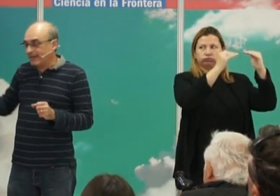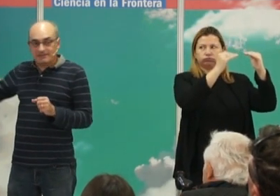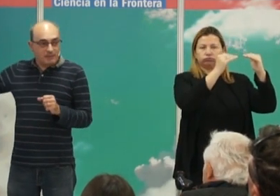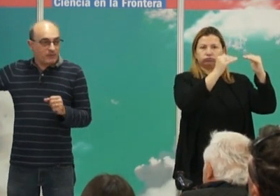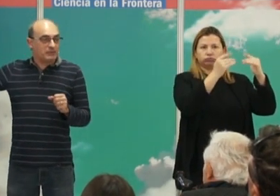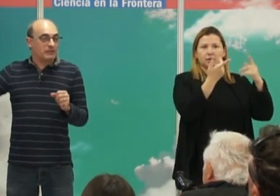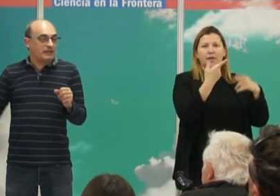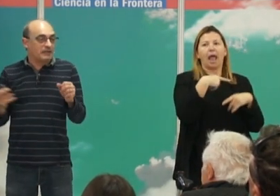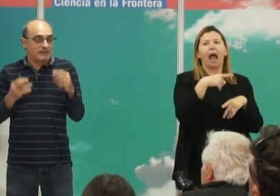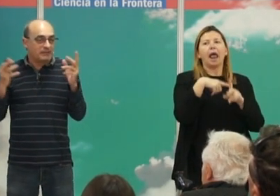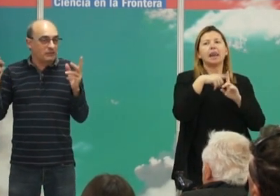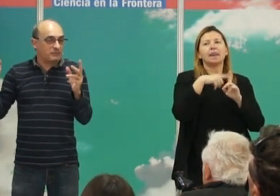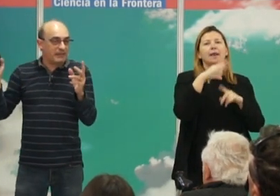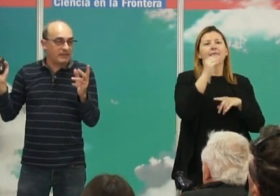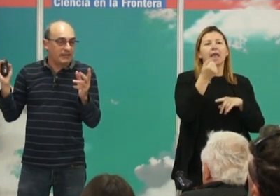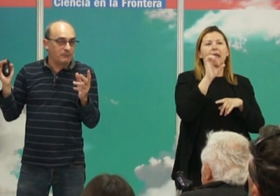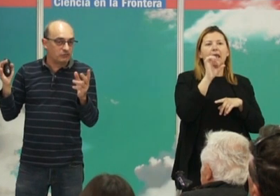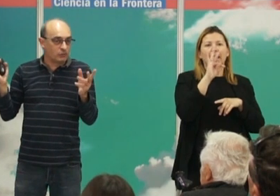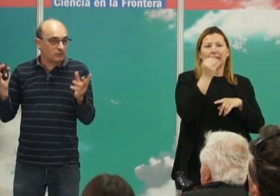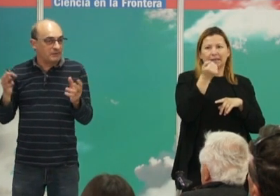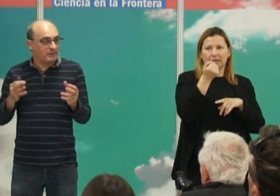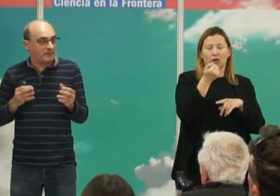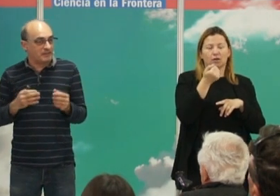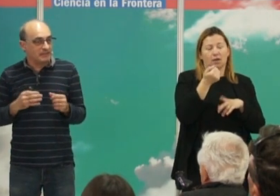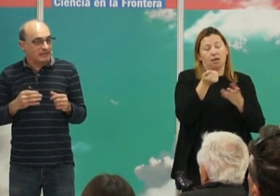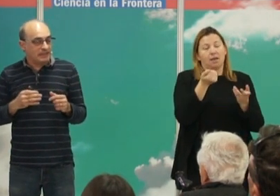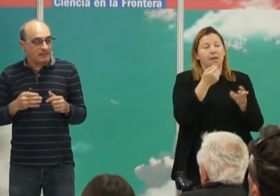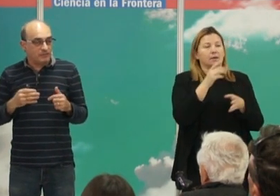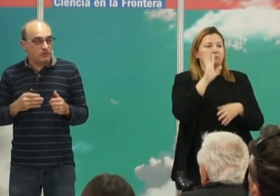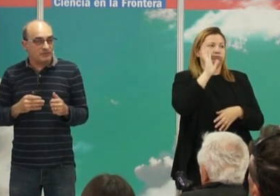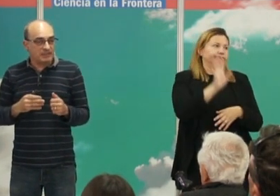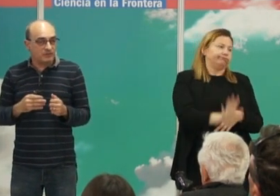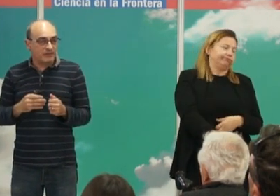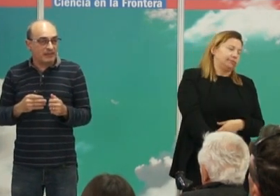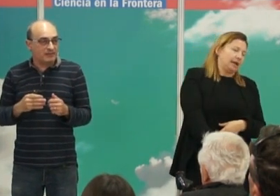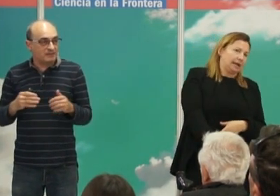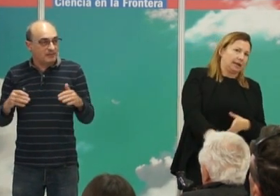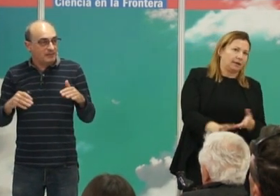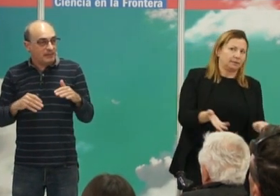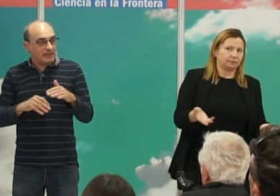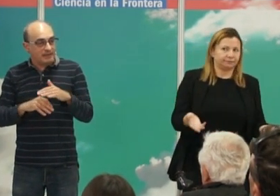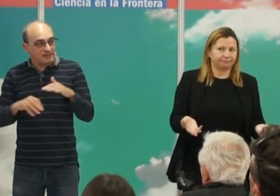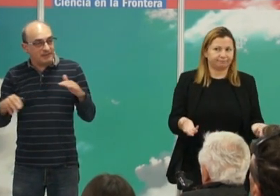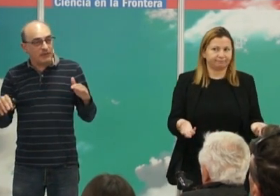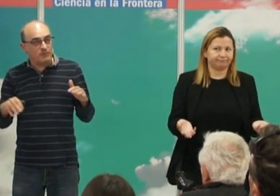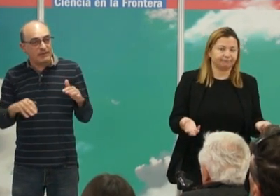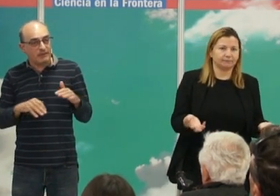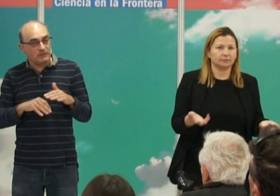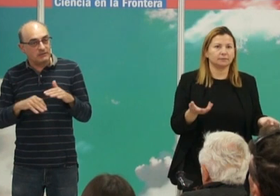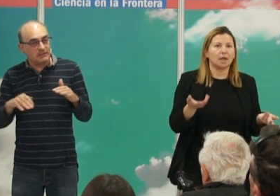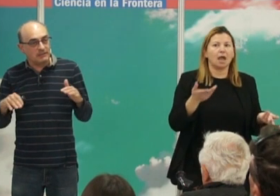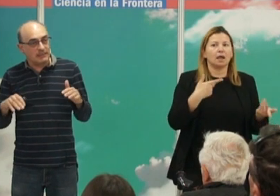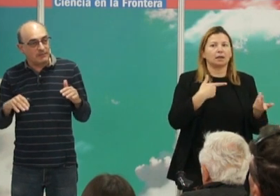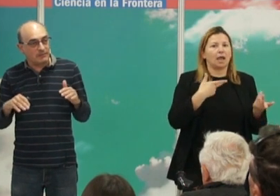de casta por cierto que aunque nos parezca monstruoso vamos a decir así en el fondo en nuestras sociedades existe algo